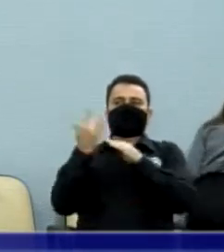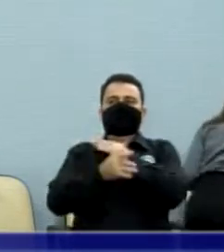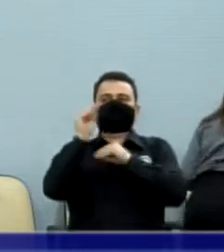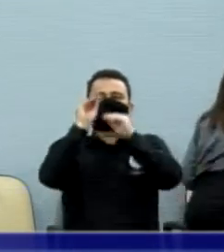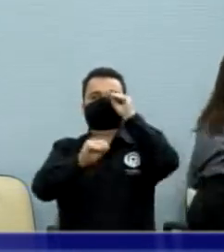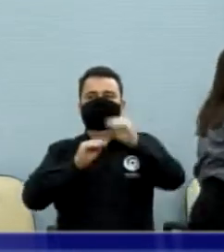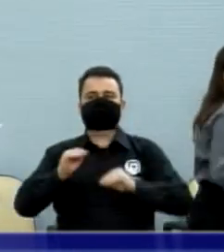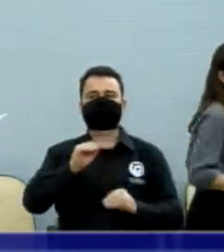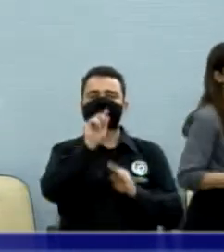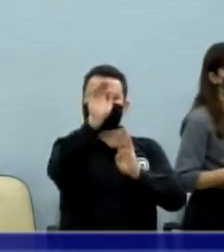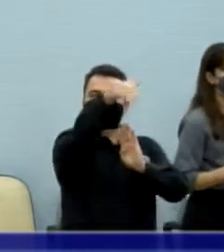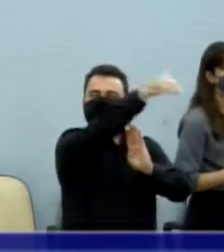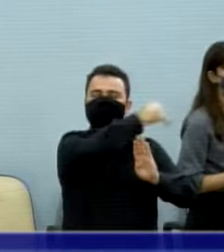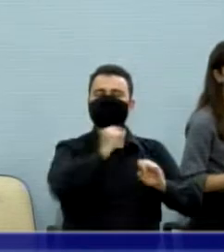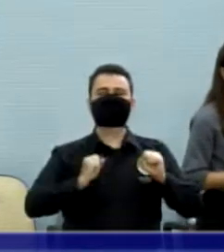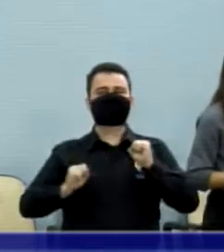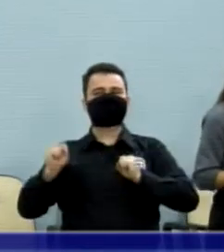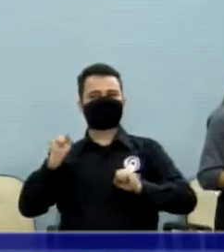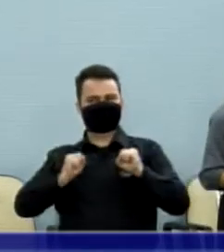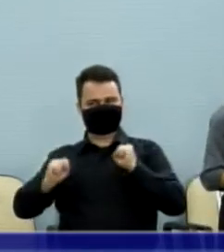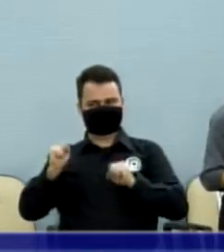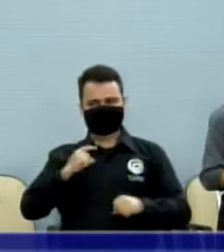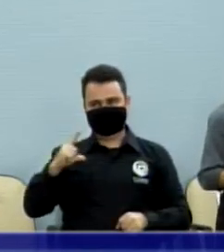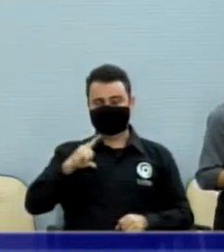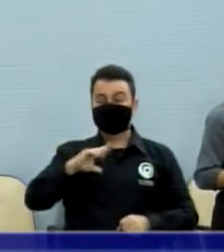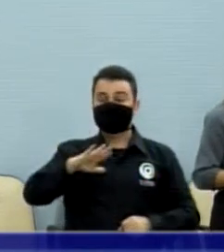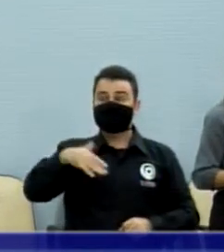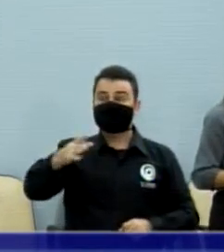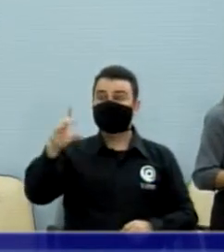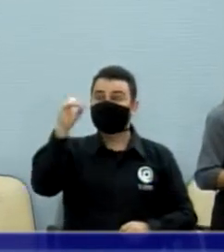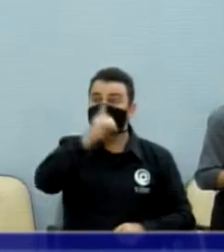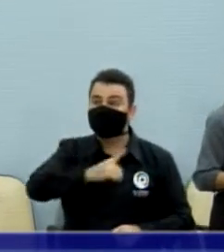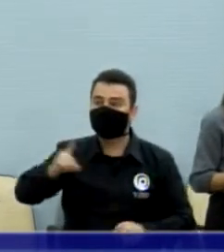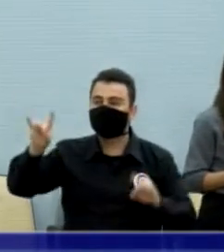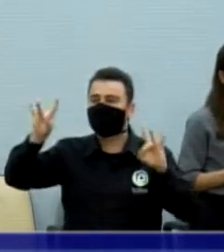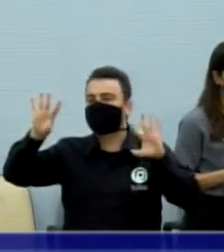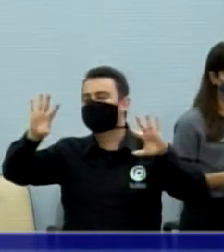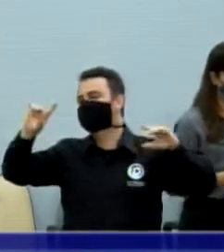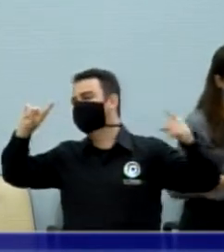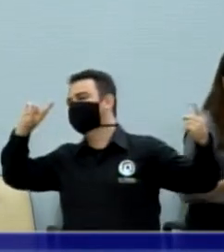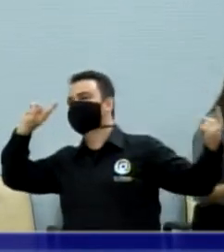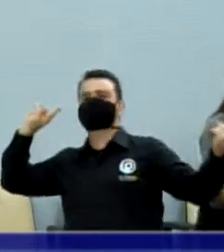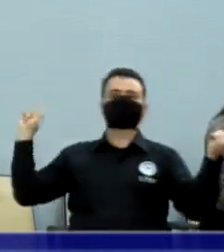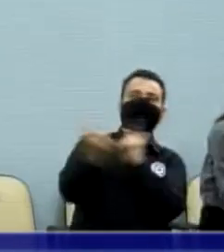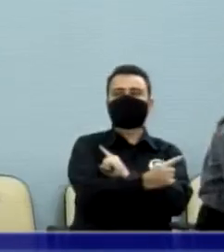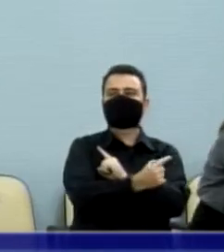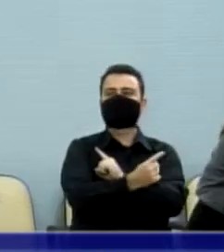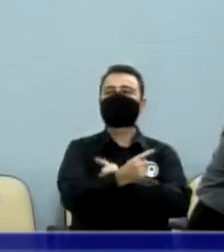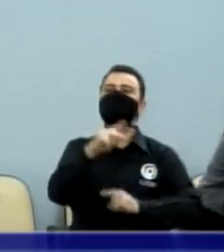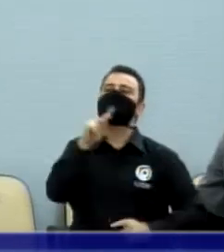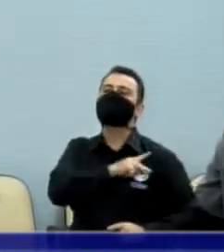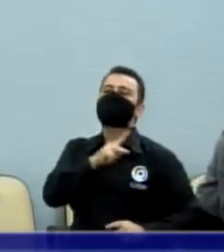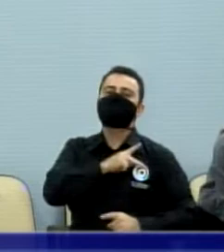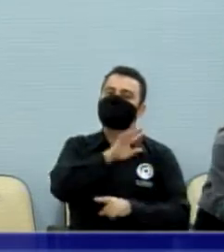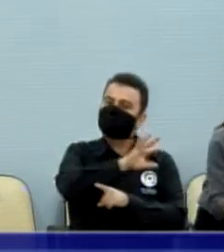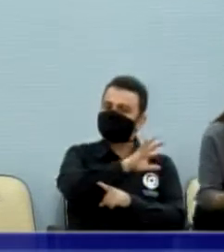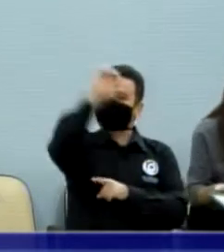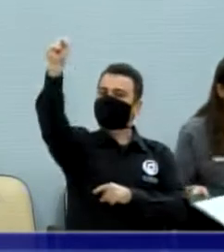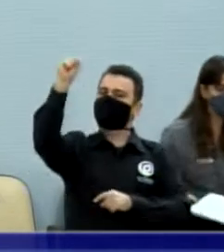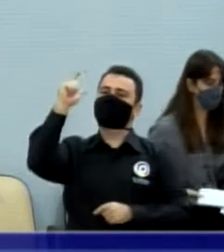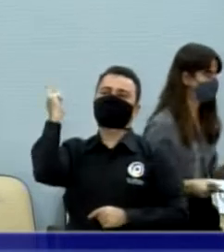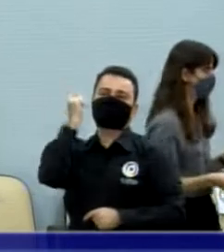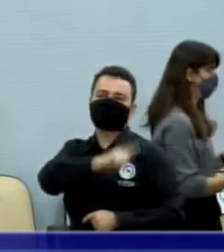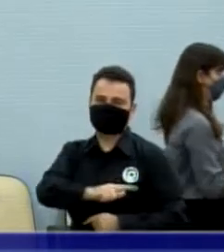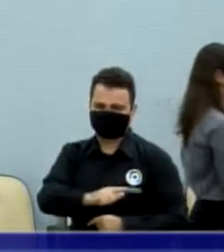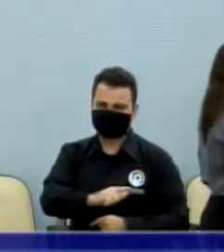ansiosos para esse jogo. No domingo reverteu-se tudo, Palmeiras fez uma belíssima partida, conseguiu estragar-se